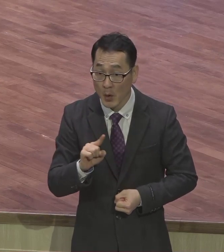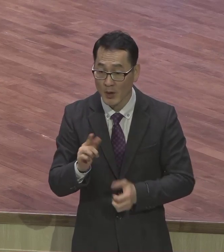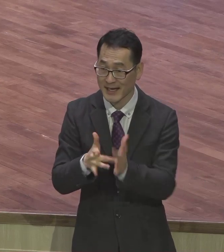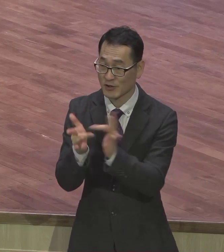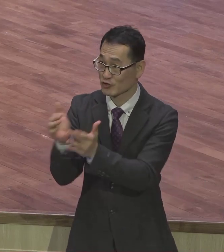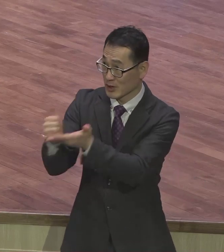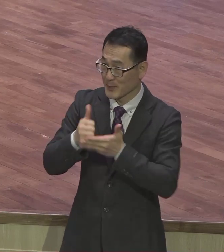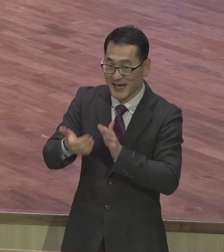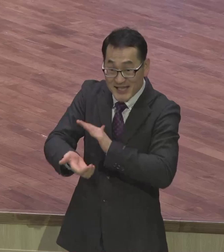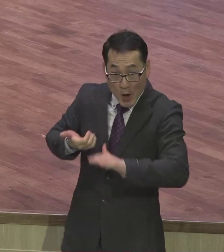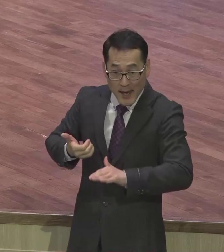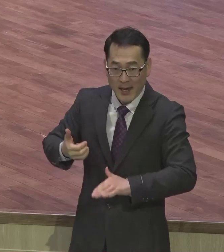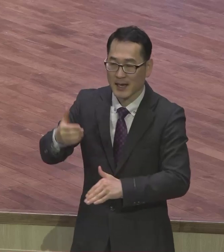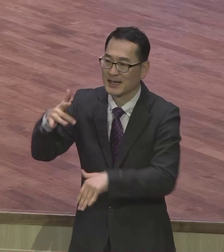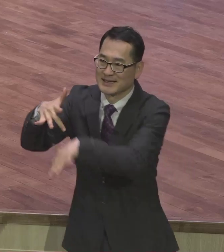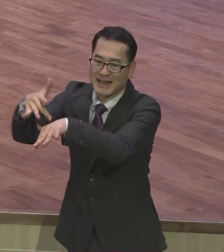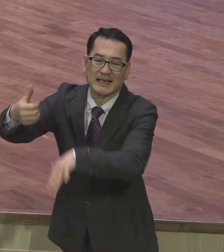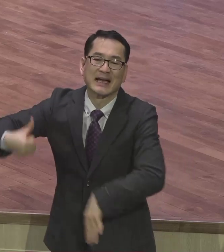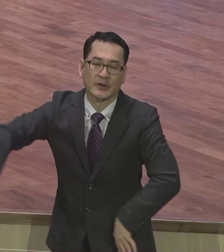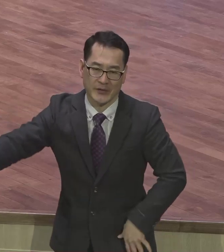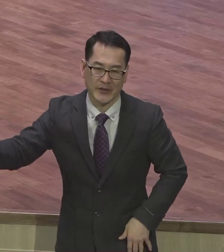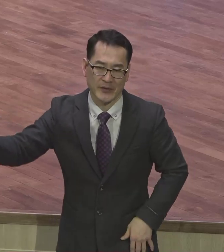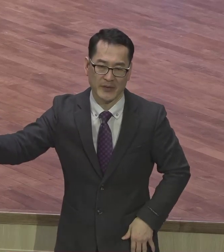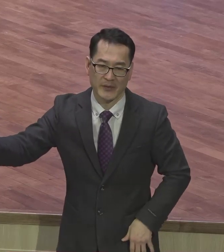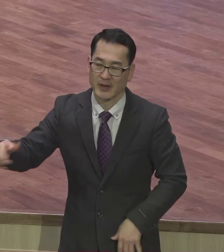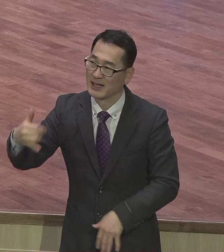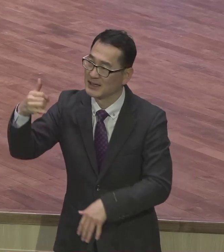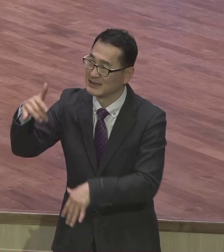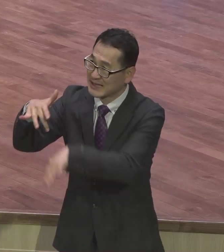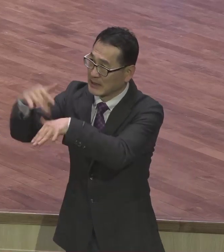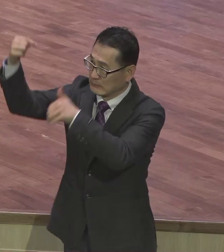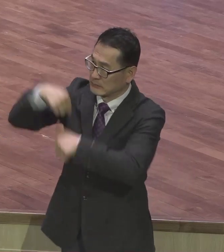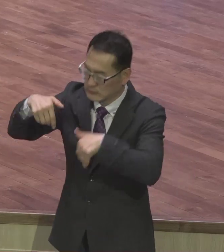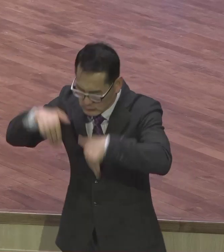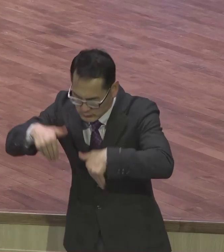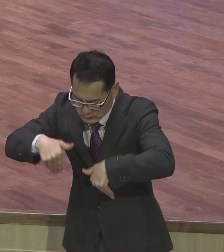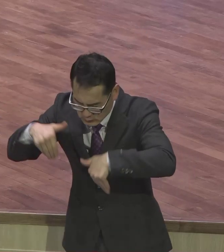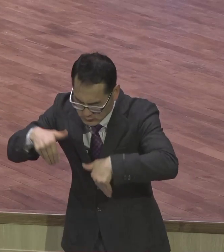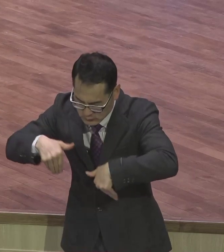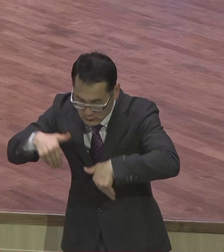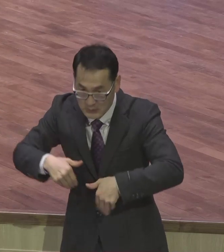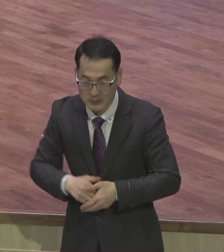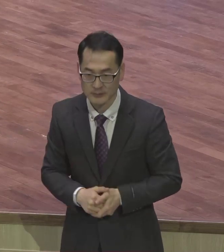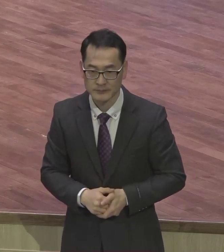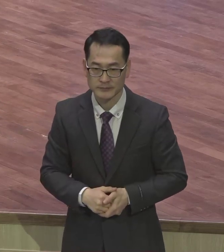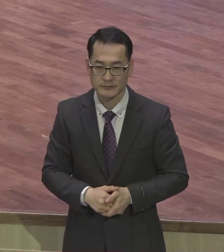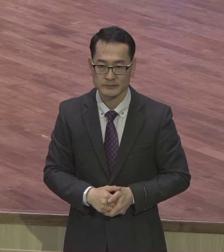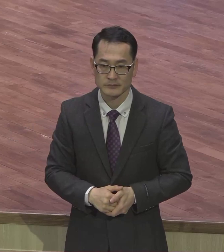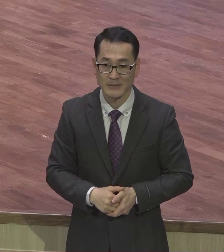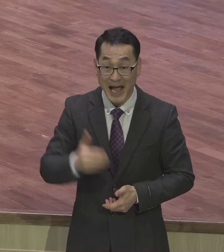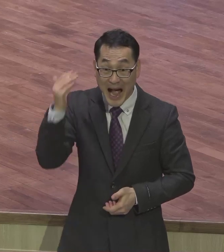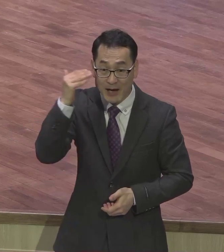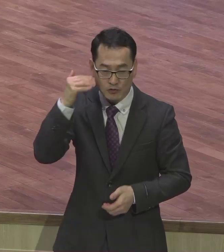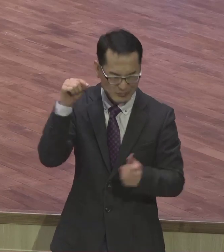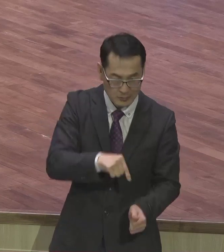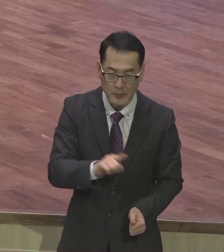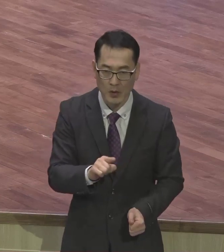마귀 자식이에요 마귀 시켰더래요 마귀가 만들어 우리나라 문화가에서 제사 지내게 하고 우상 앞에 절하게